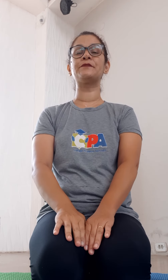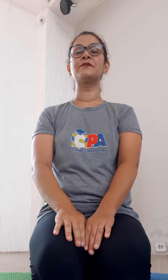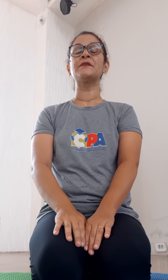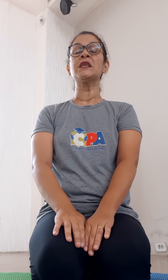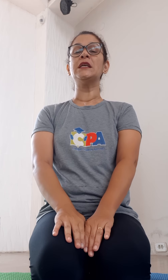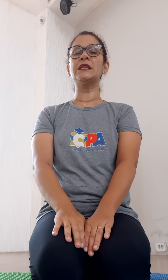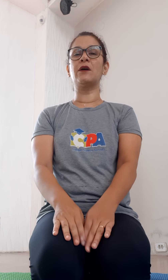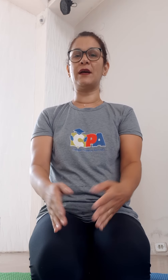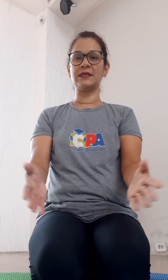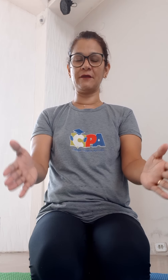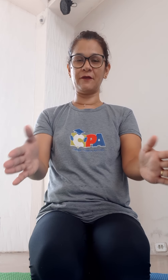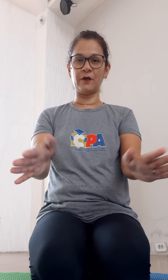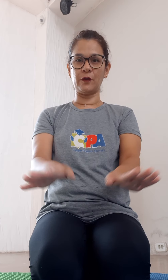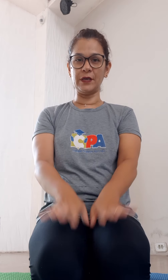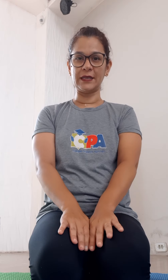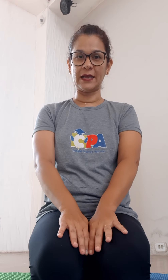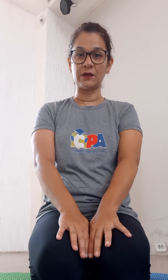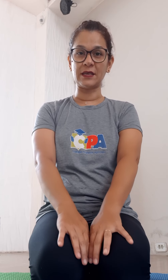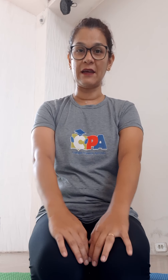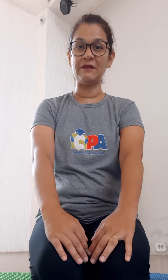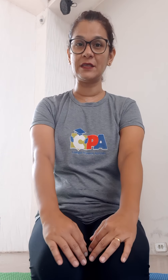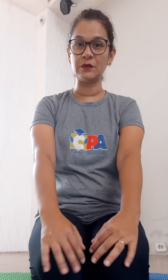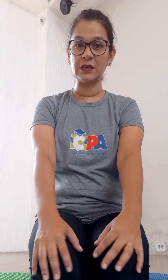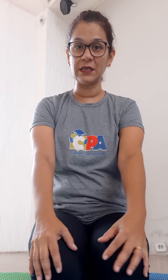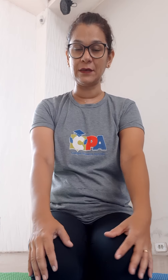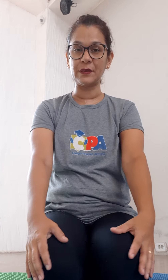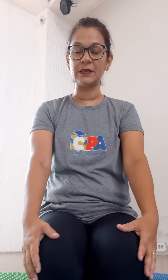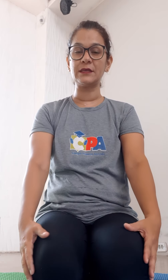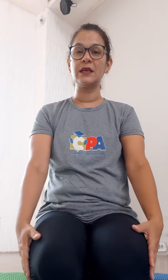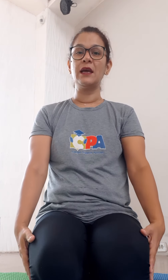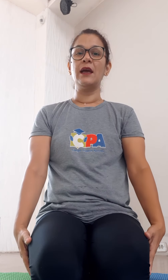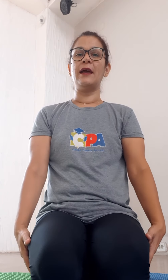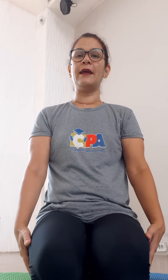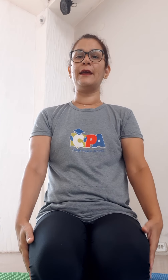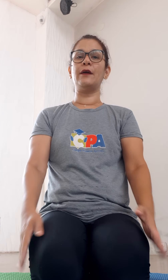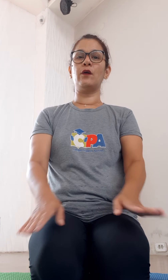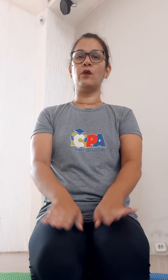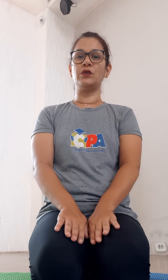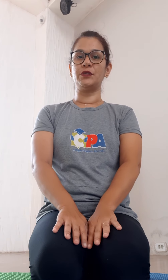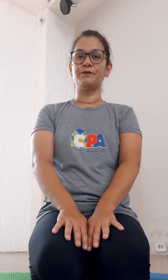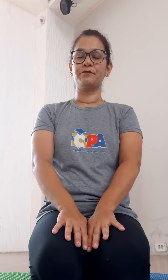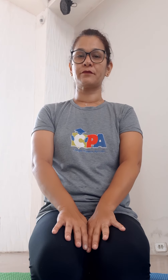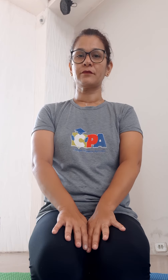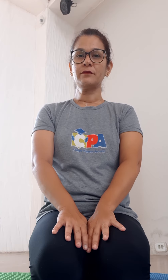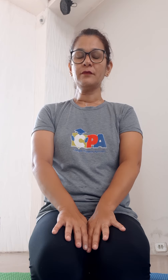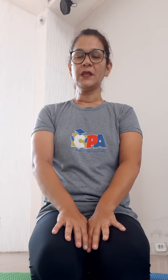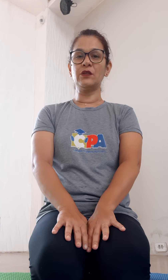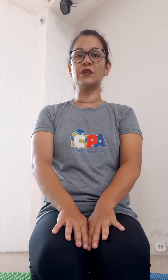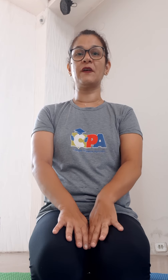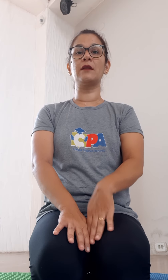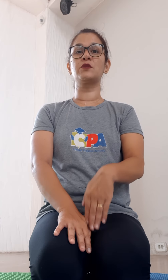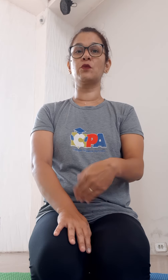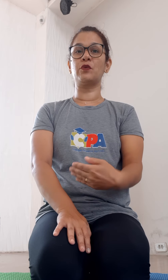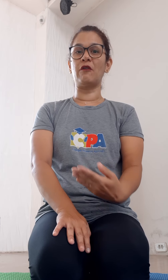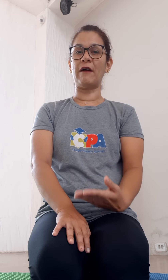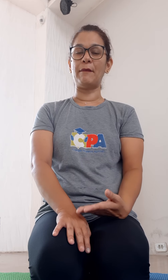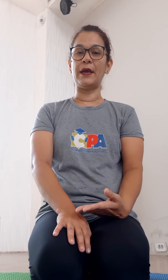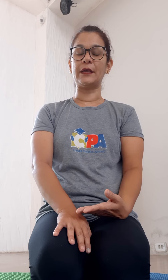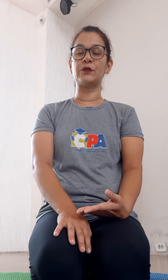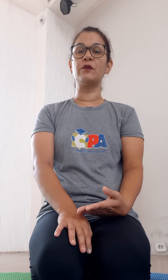Então, essa foi a nossa revisão de libras hoje. Nós falamos sobre o alfabeto,